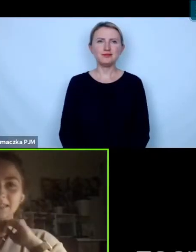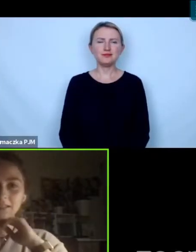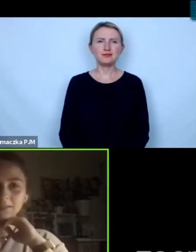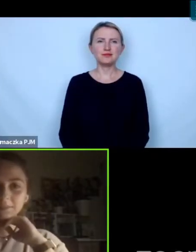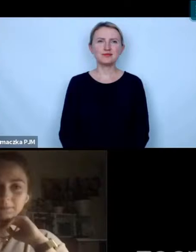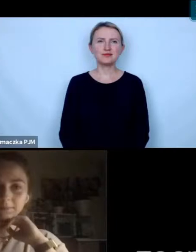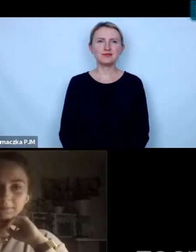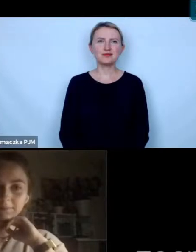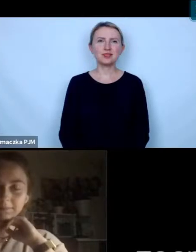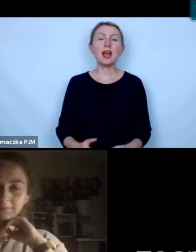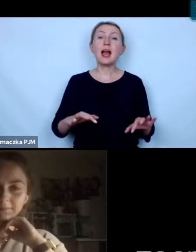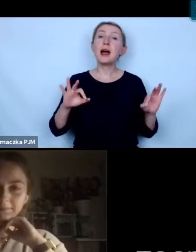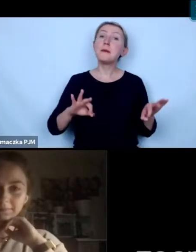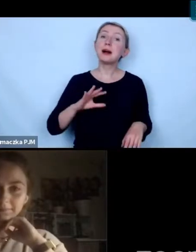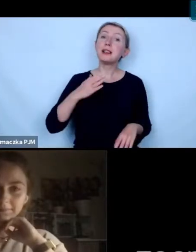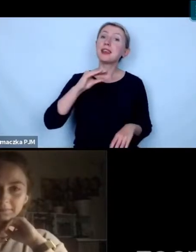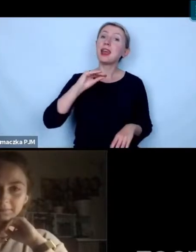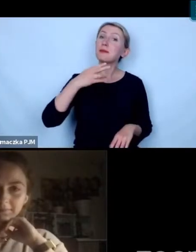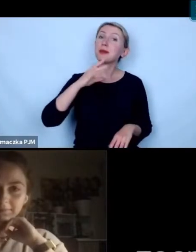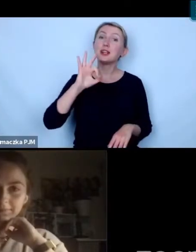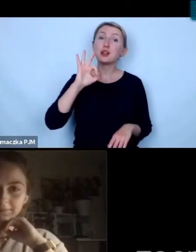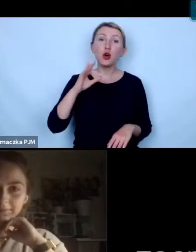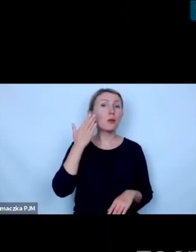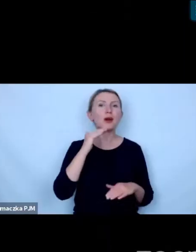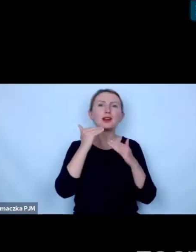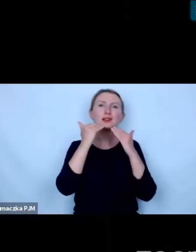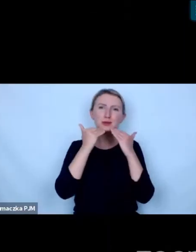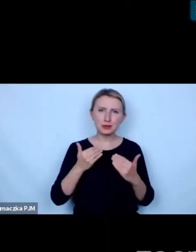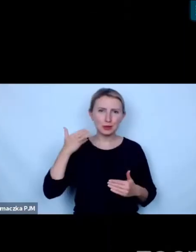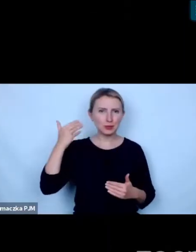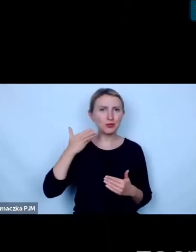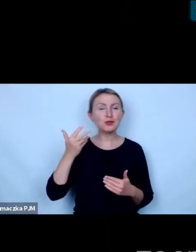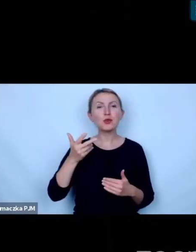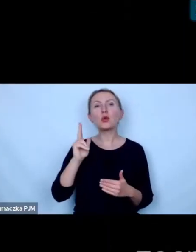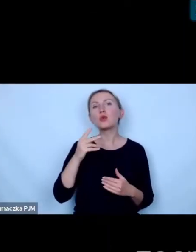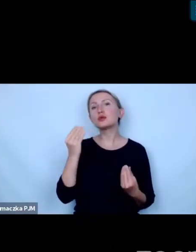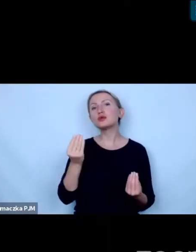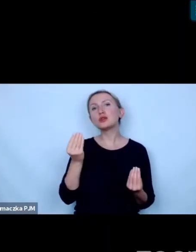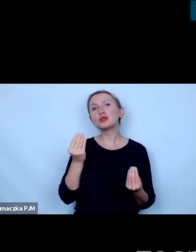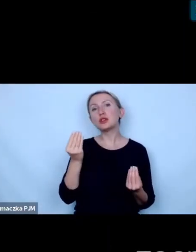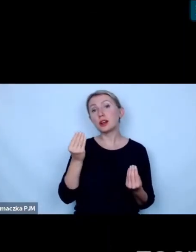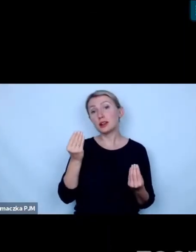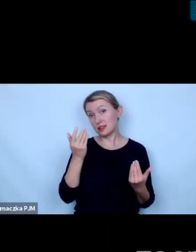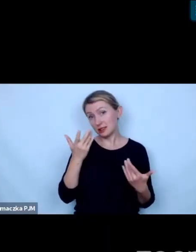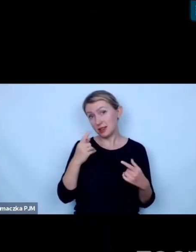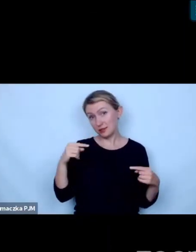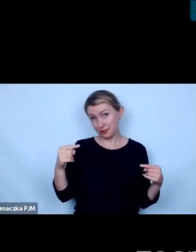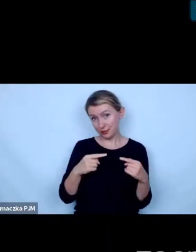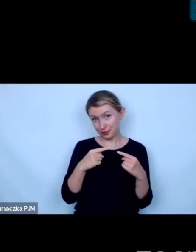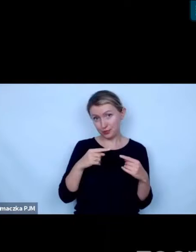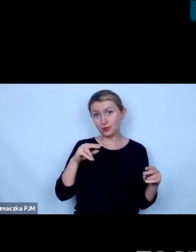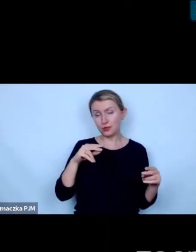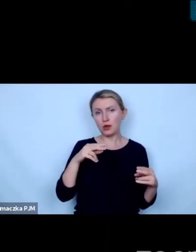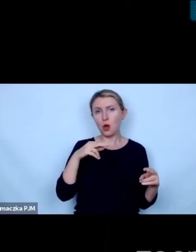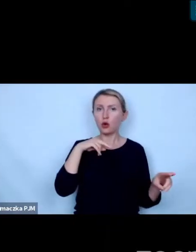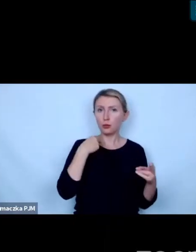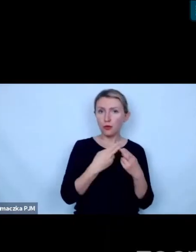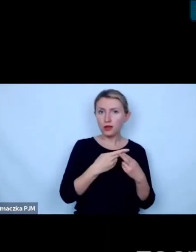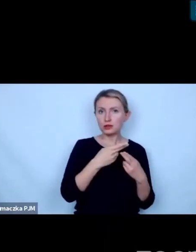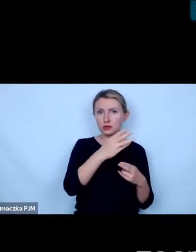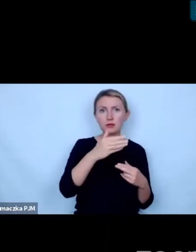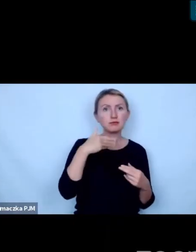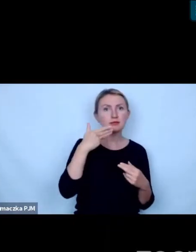Pani Emilio bardzo dziękuję za za Pani głos czy ktoś chciałby się odnieść do wypowiedzi Pani Emilio